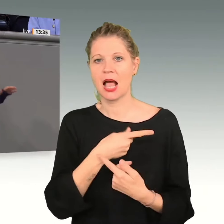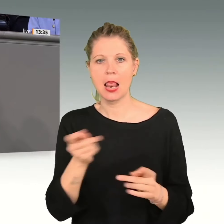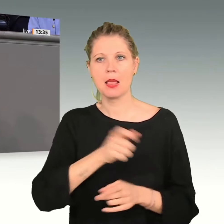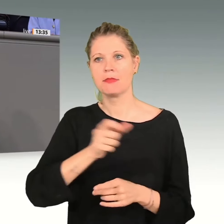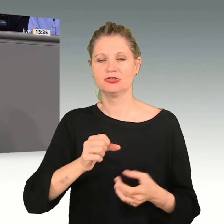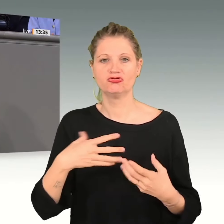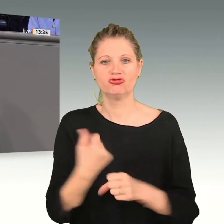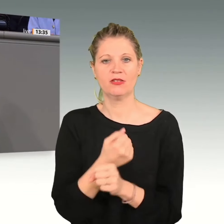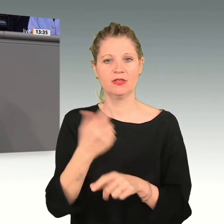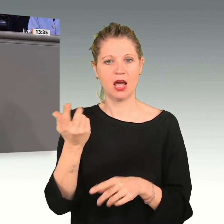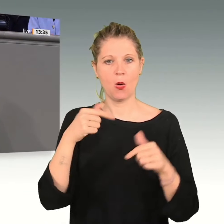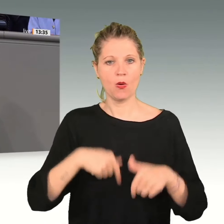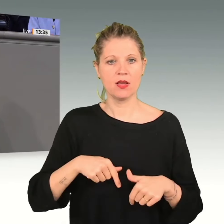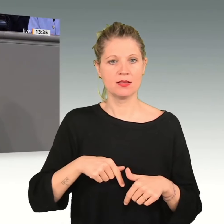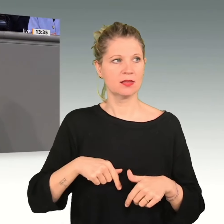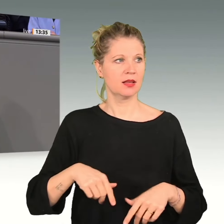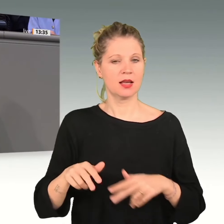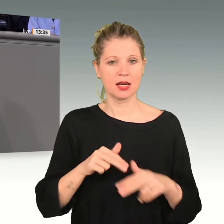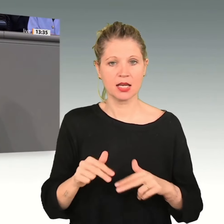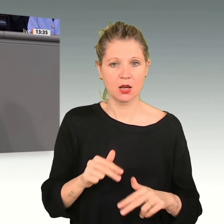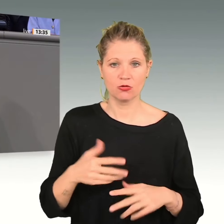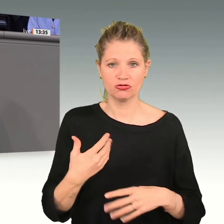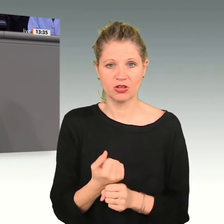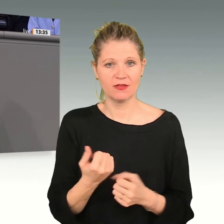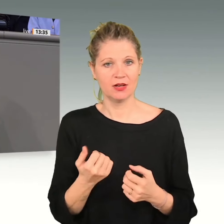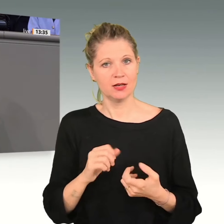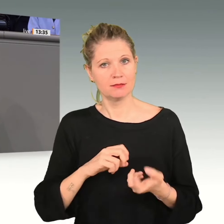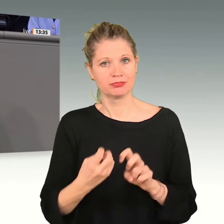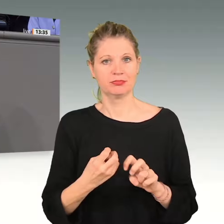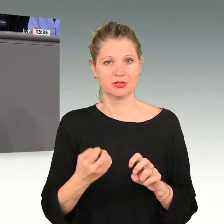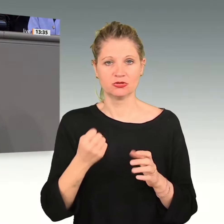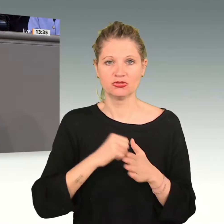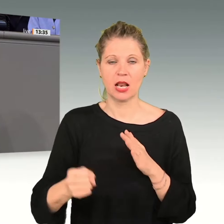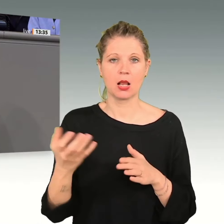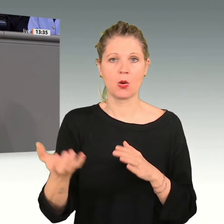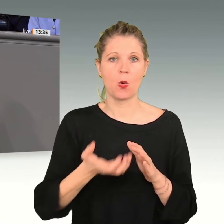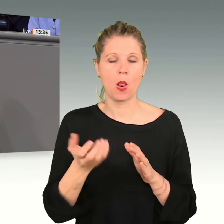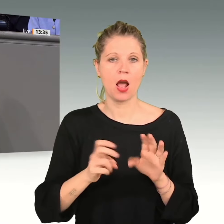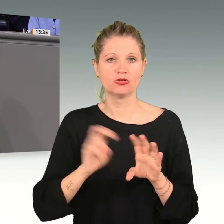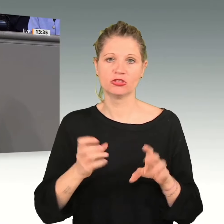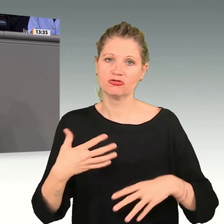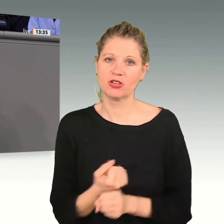Zivilgesellschaft vor Ort, die sich dafür eingesetzt haben, dass ein schneller Kohleausstieg gelingen kann. Vielen Dank.